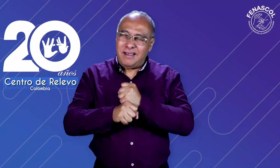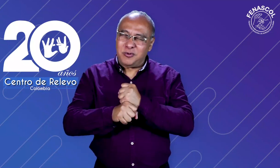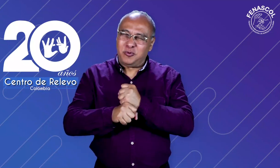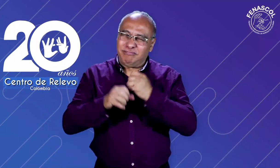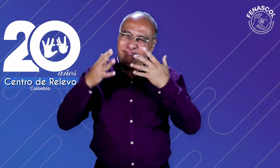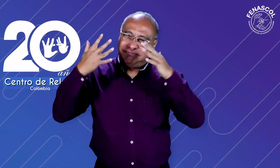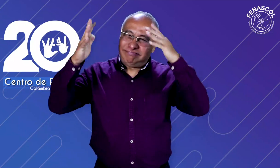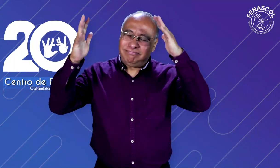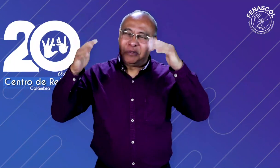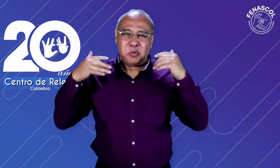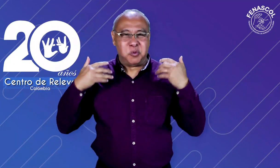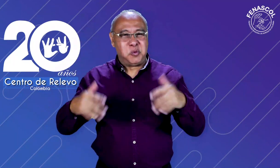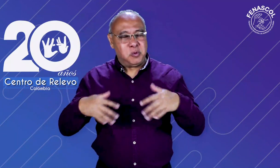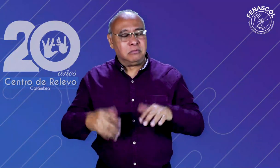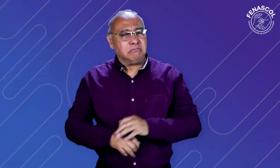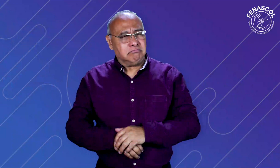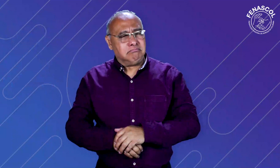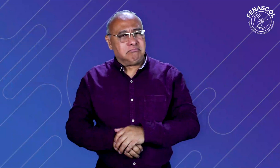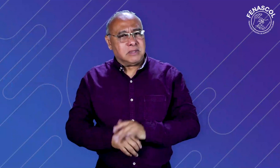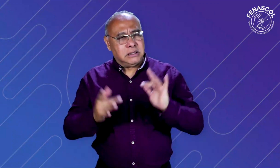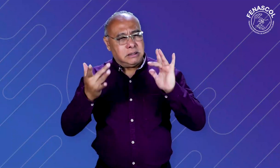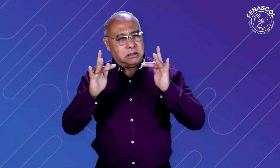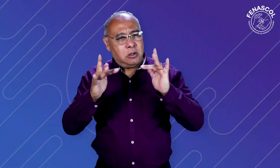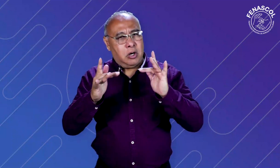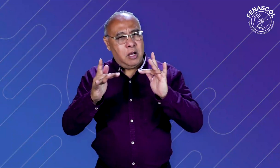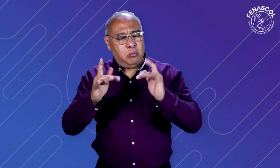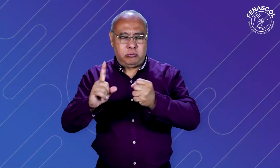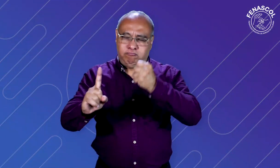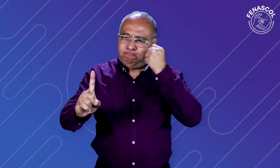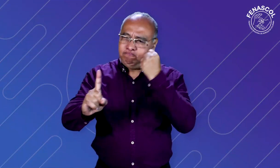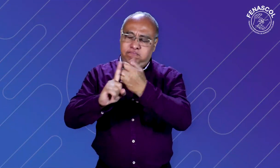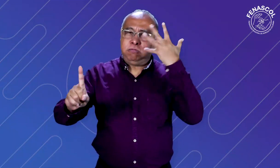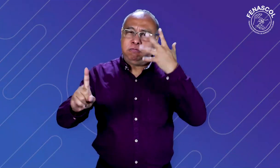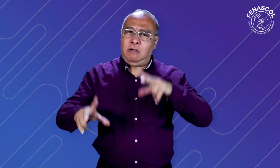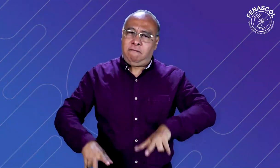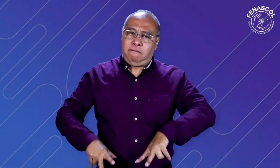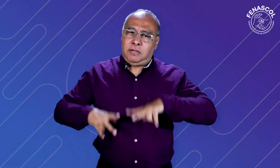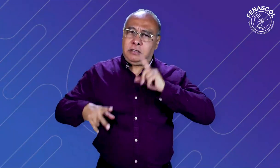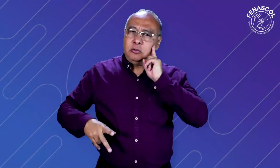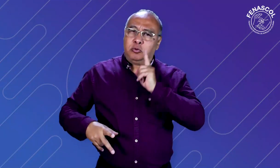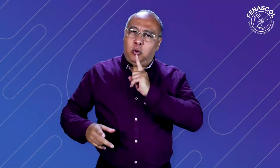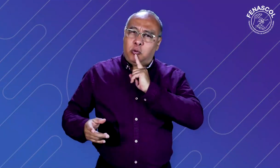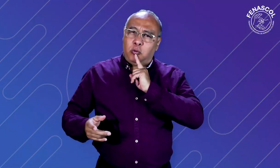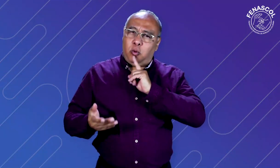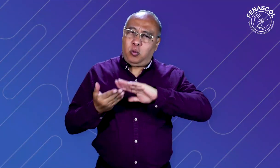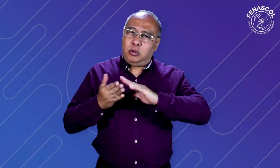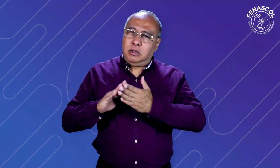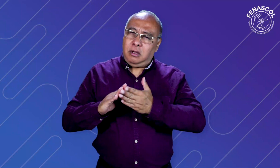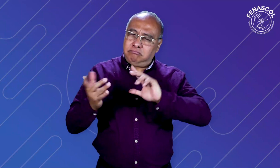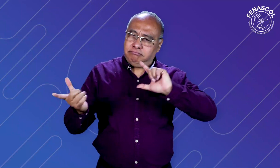2001 hasta el 2021 y esta celebración que tenemos ahora Queremos contarles acerca del impacto y